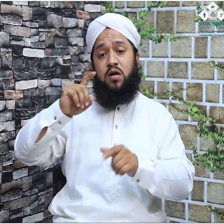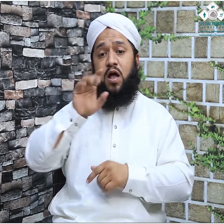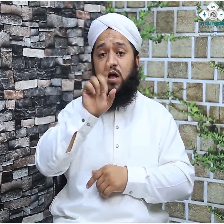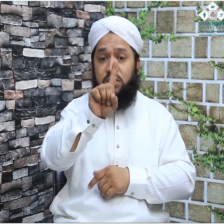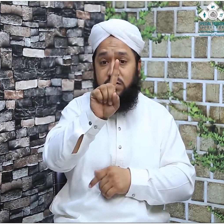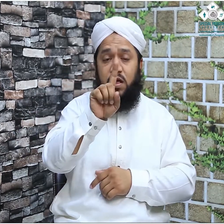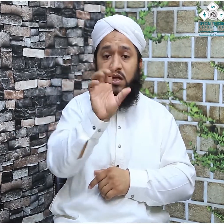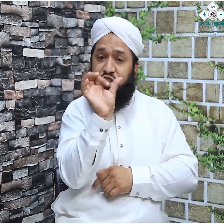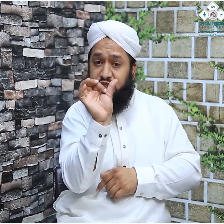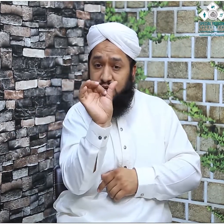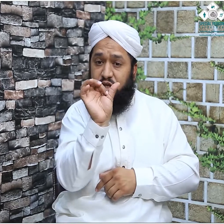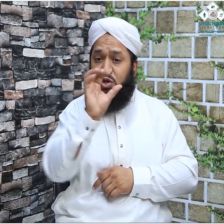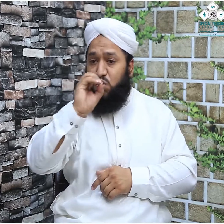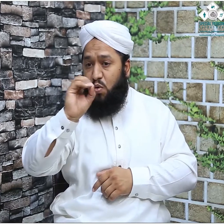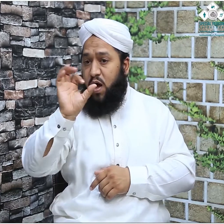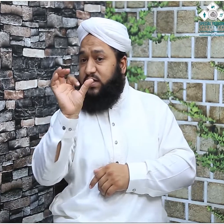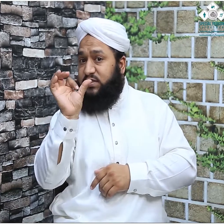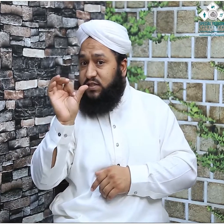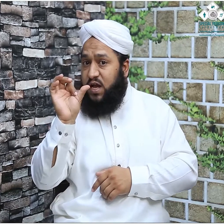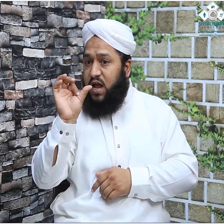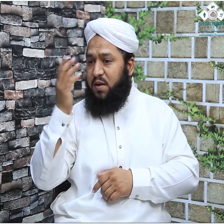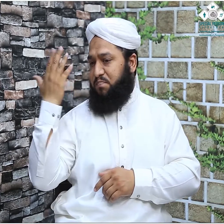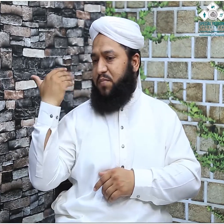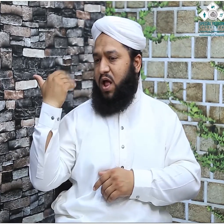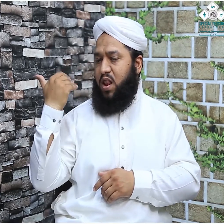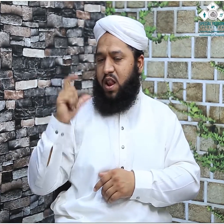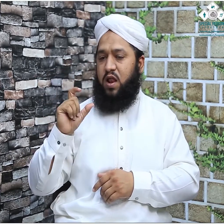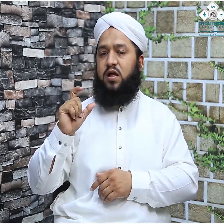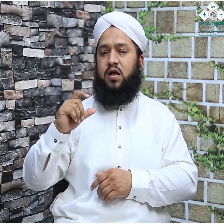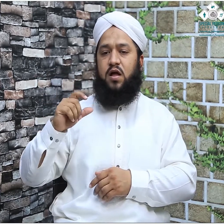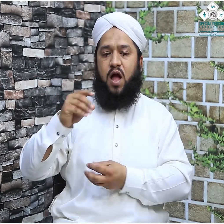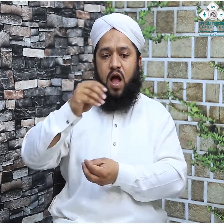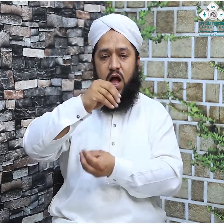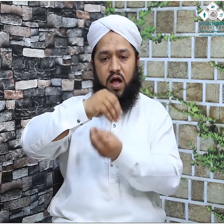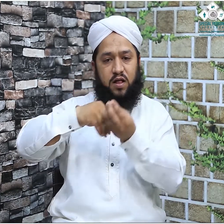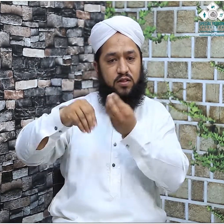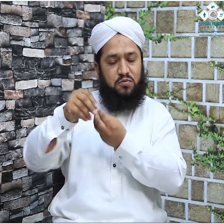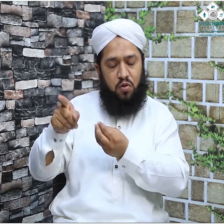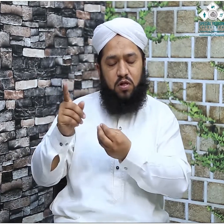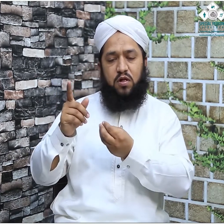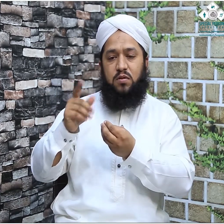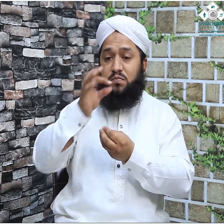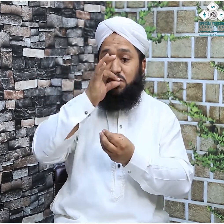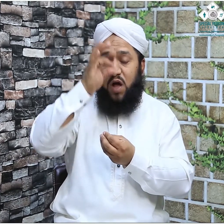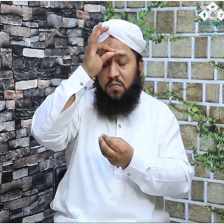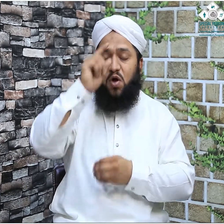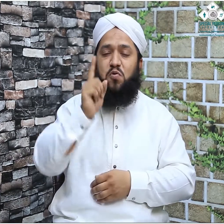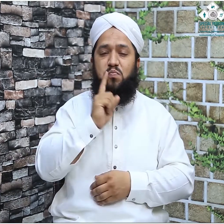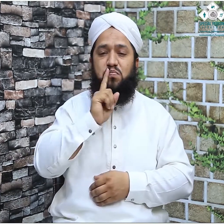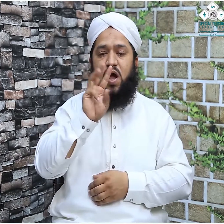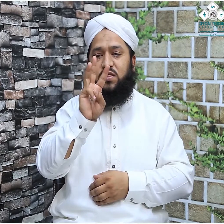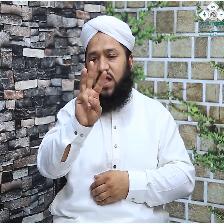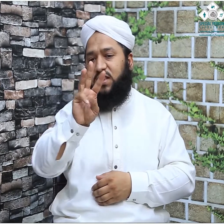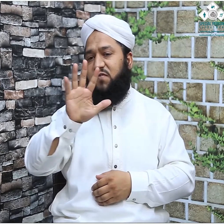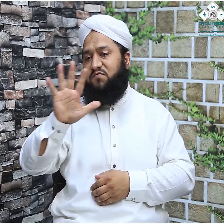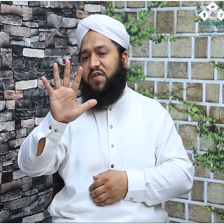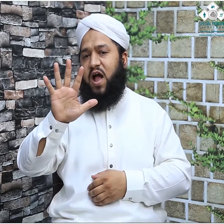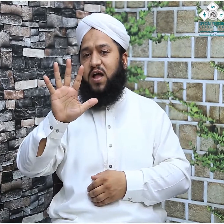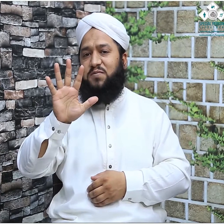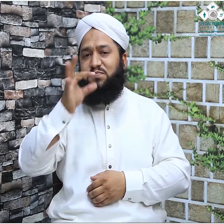آقا علیہ السلام کی عمر مبارک 35 years کی تھی ایک بڑا عجیب واقعہ ہوا ہوا یہ کہ بہت زور کی بارش